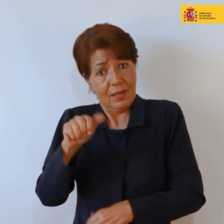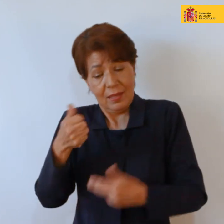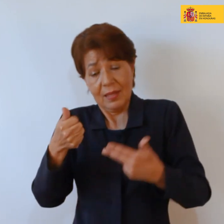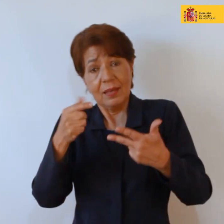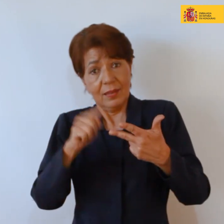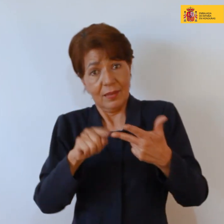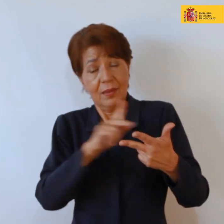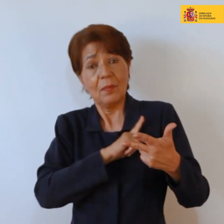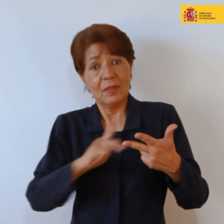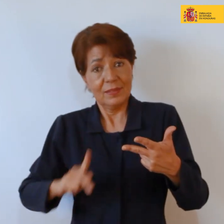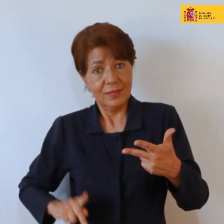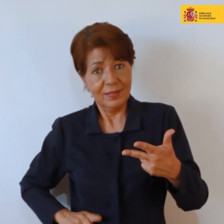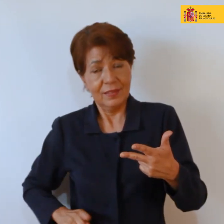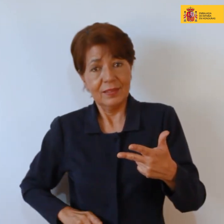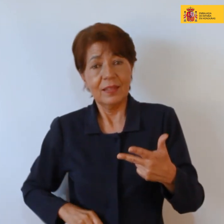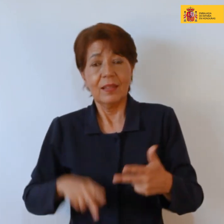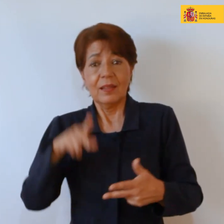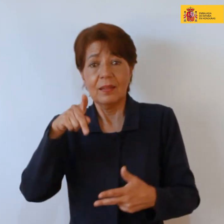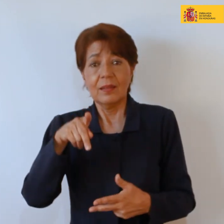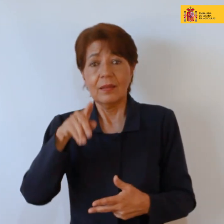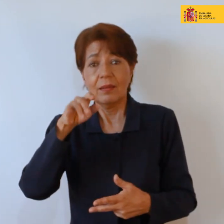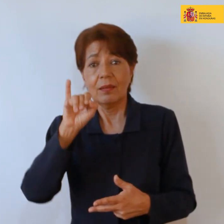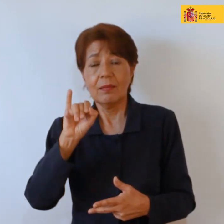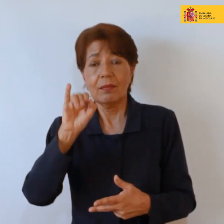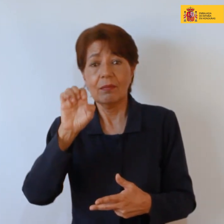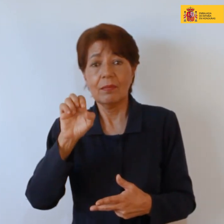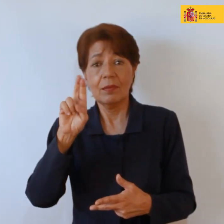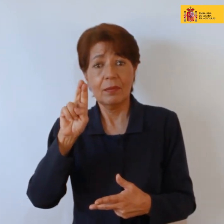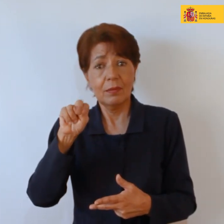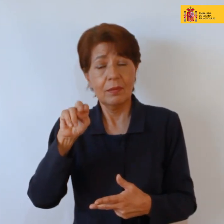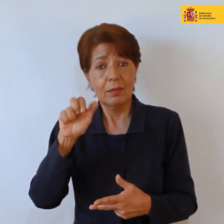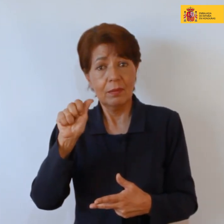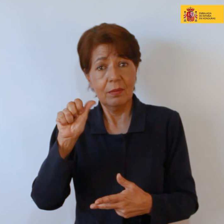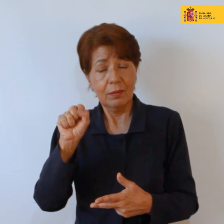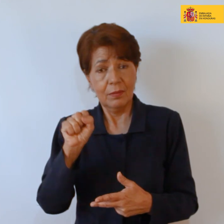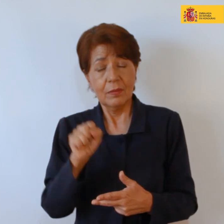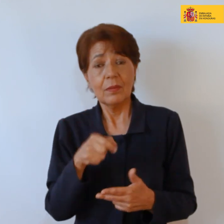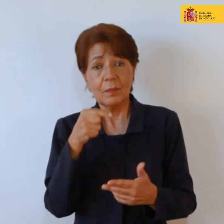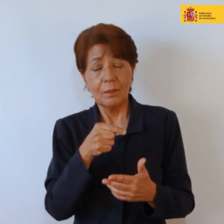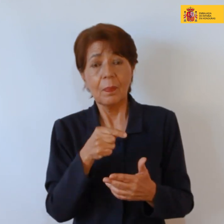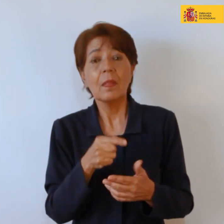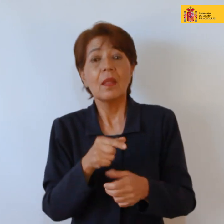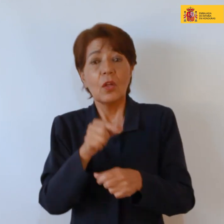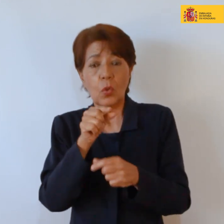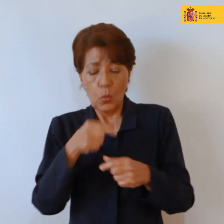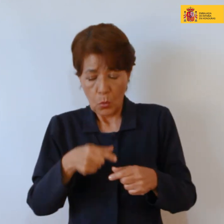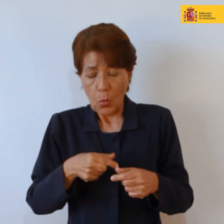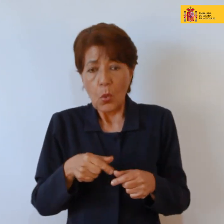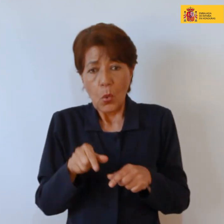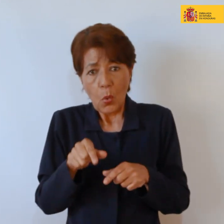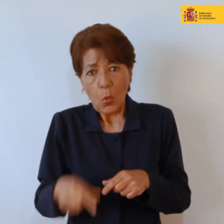y en la princesa Antusila Nulap que que está representada de manera doble